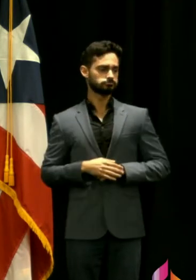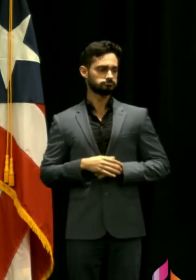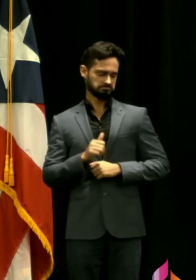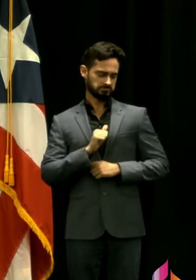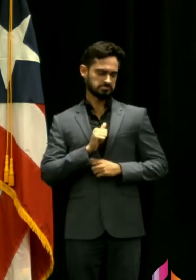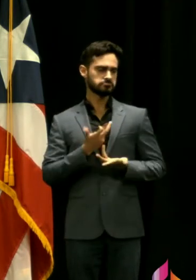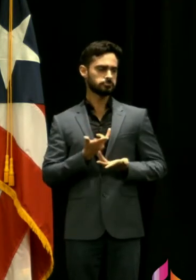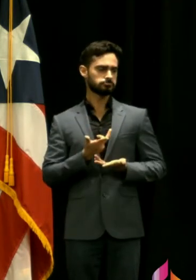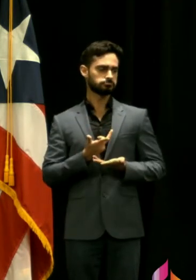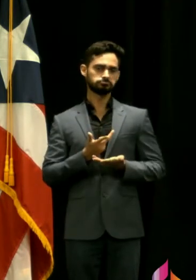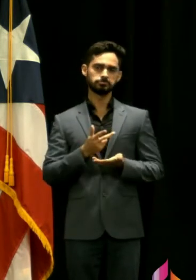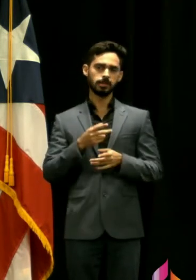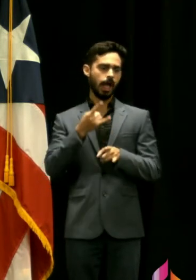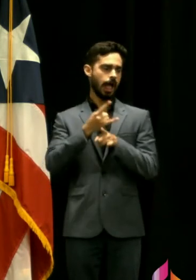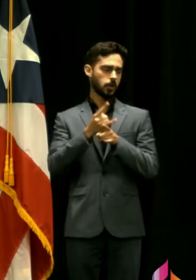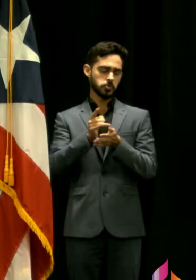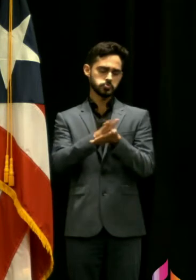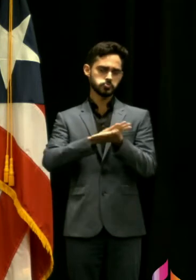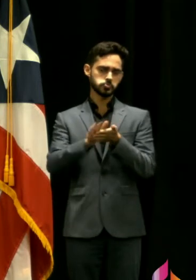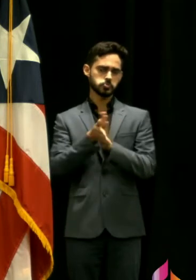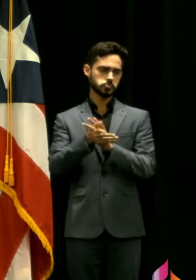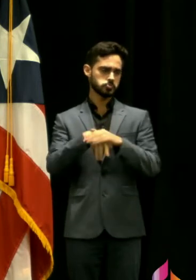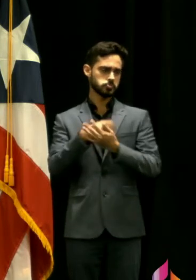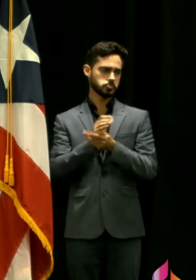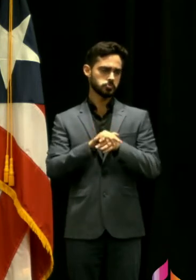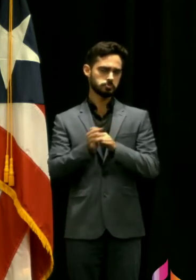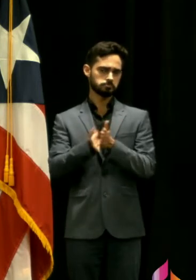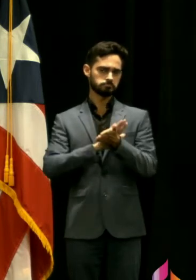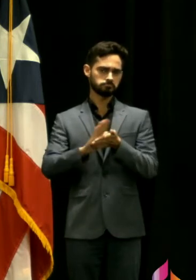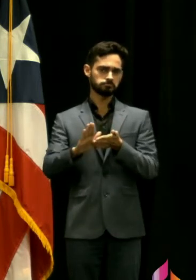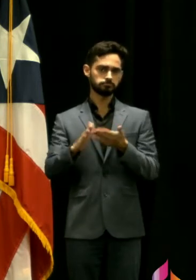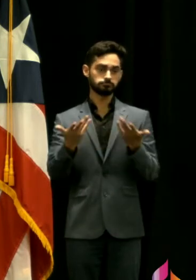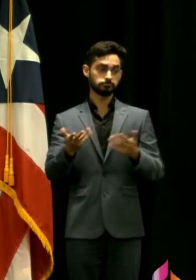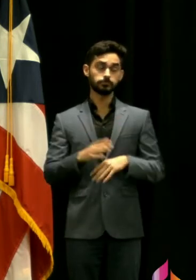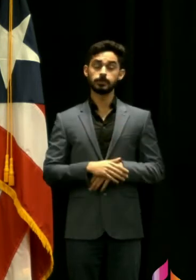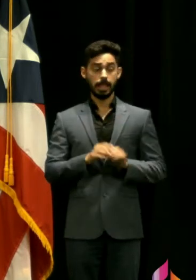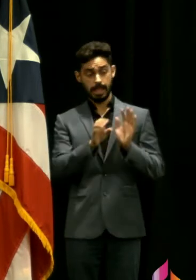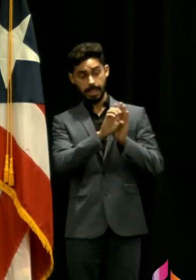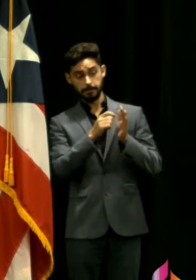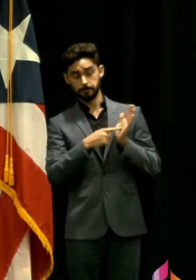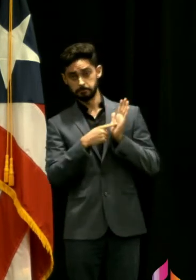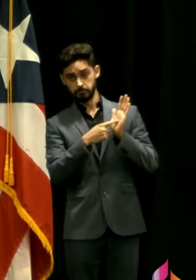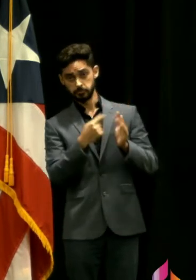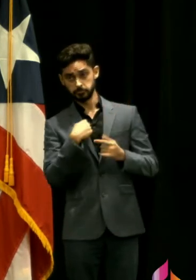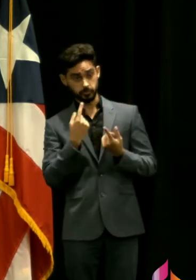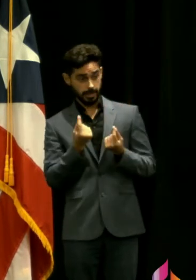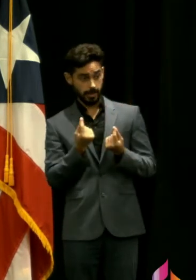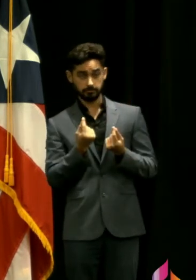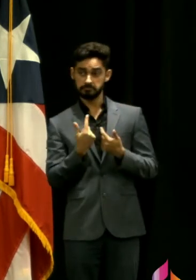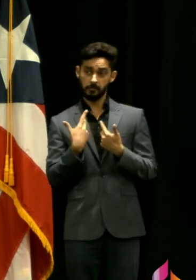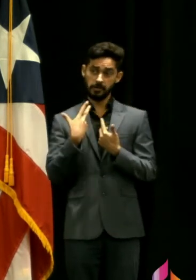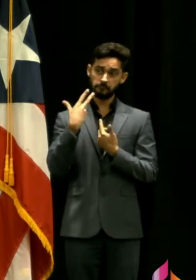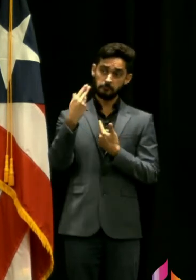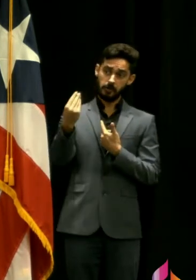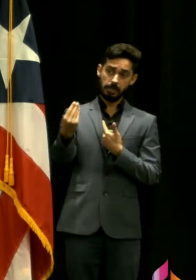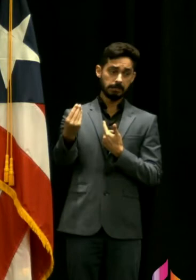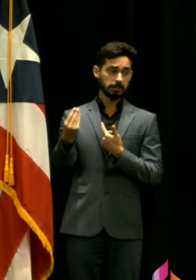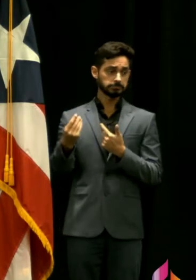desinfectantes alcohol en todo momento cuando hago ejercicio por ejemplo en el exterior o estoy